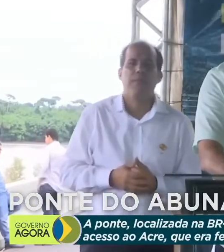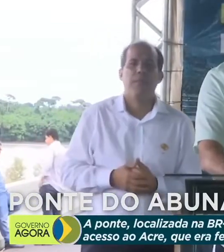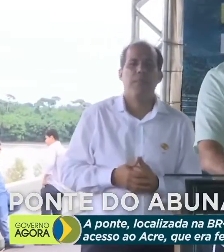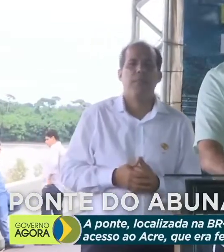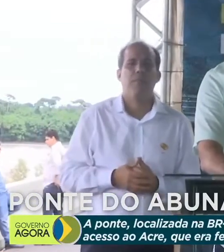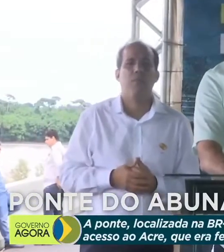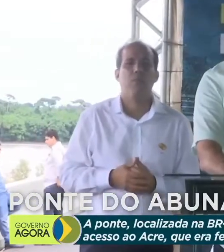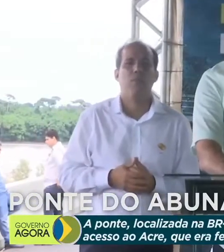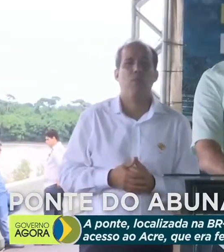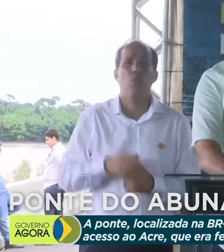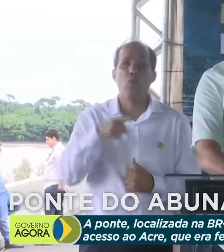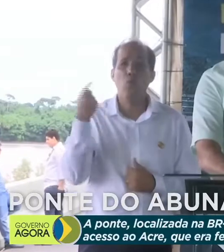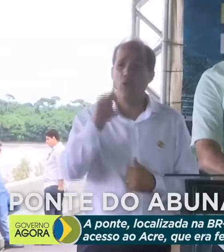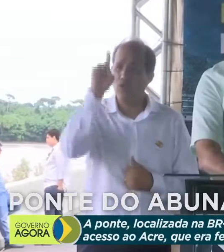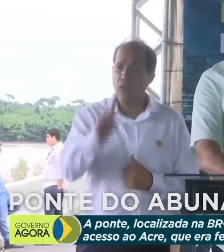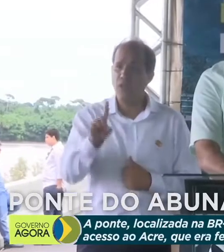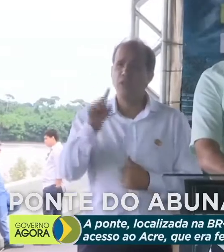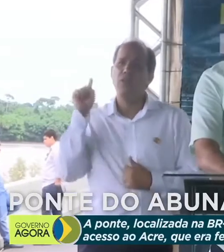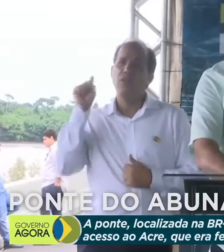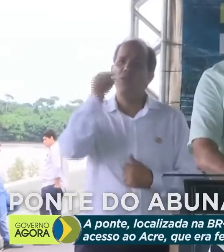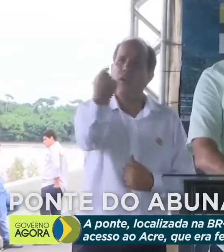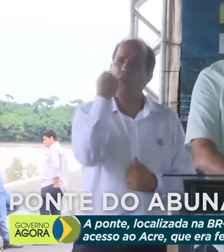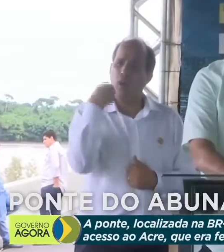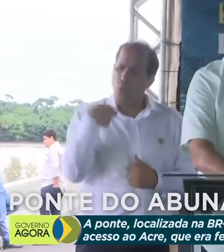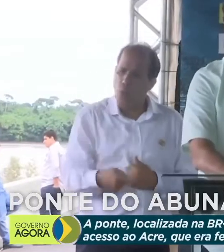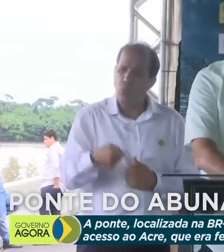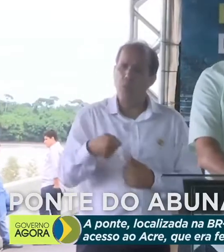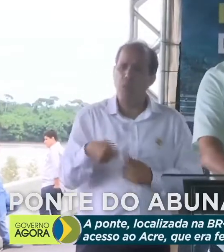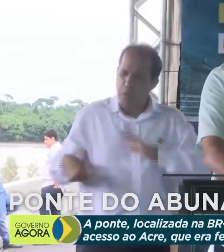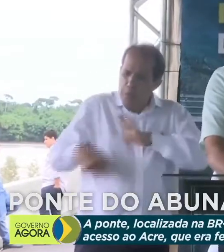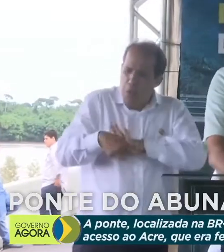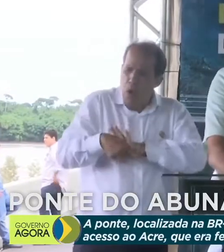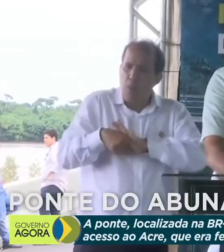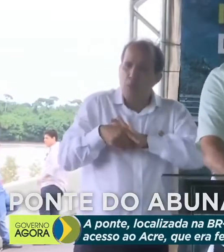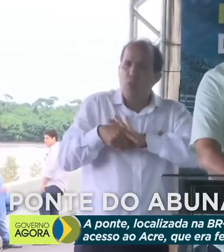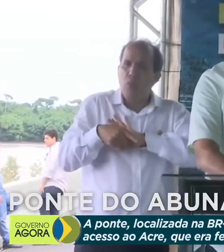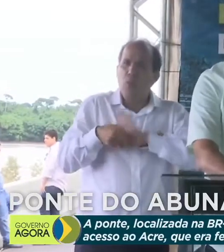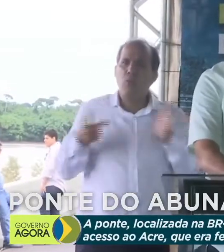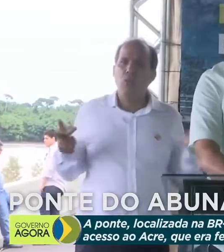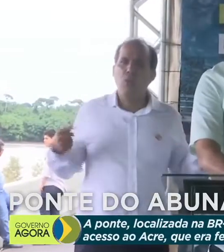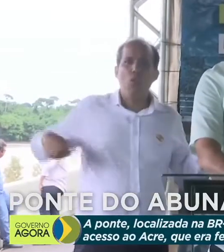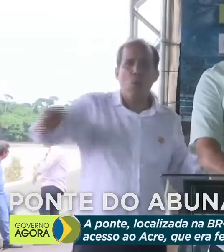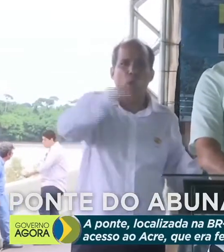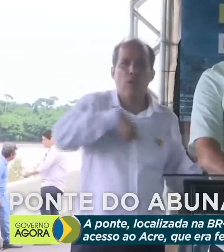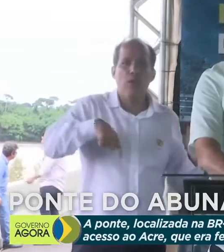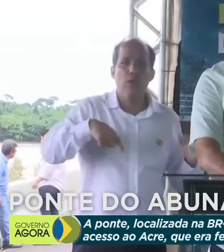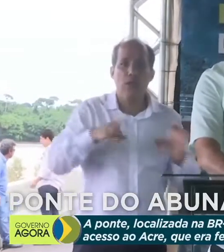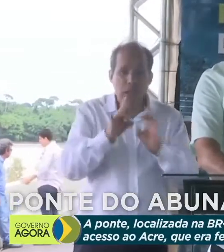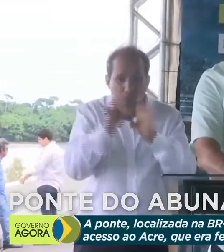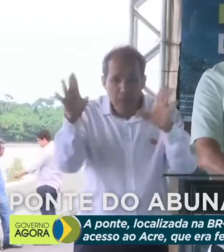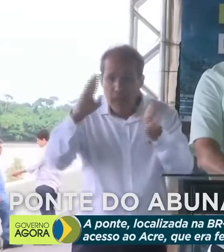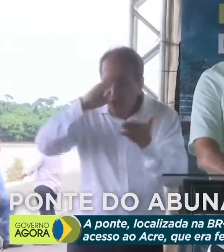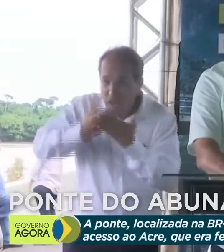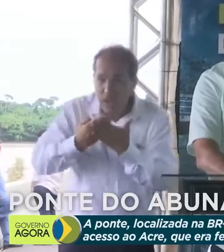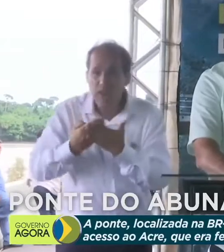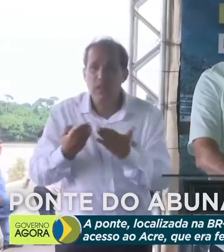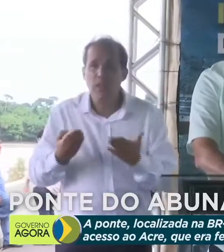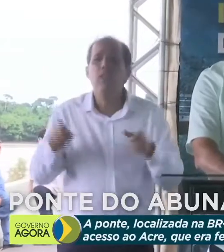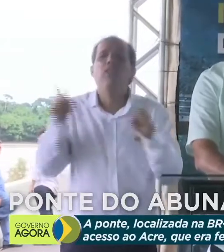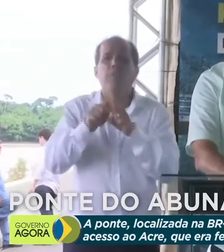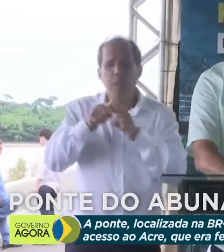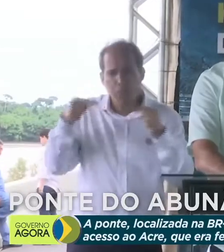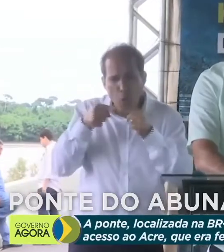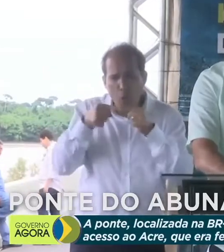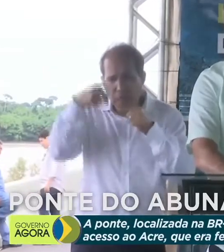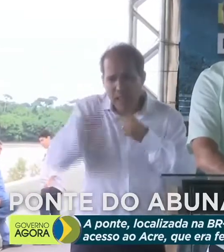O nosso direito de ir e ver é sagrado. A nossa liberdade de crença também